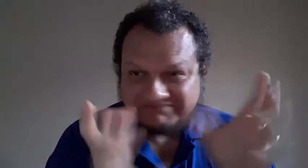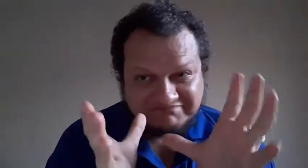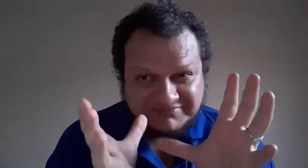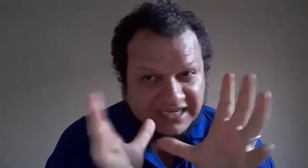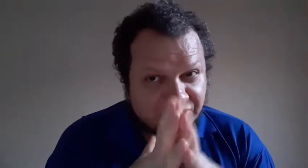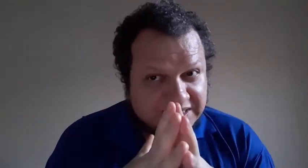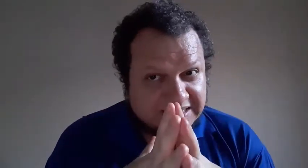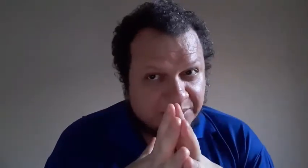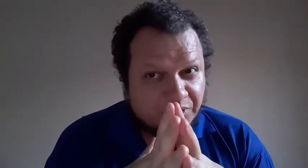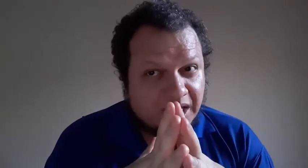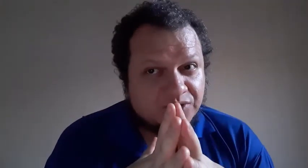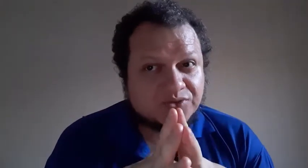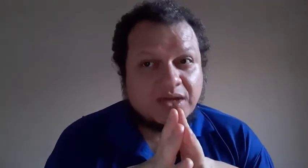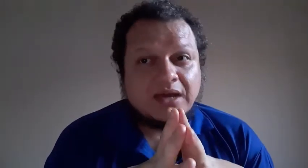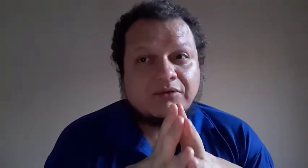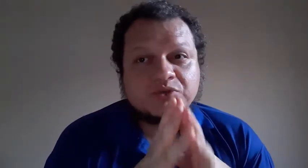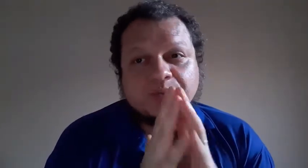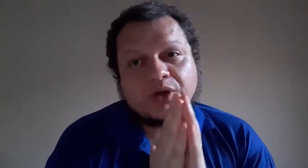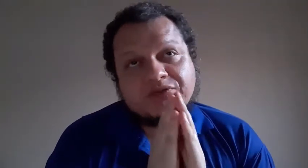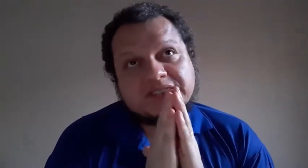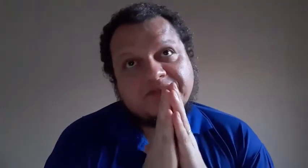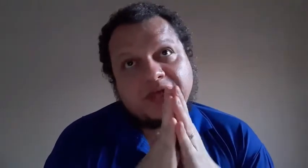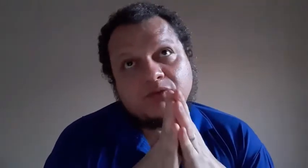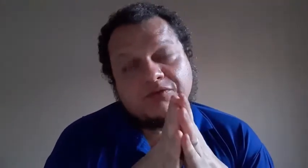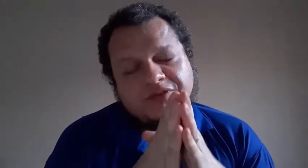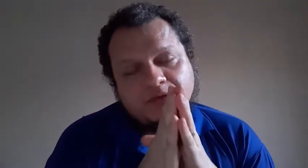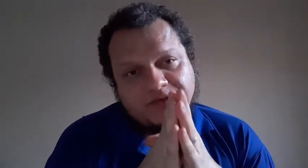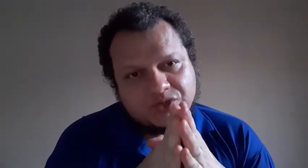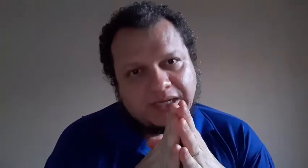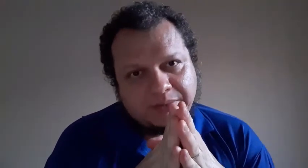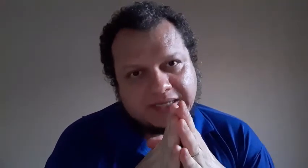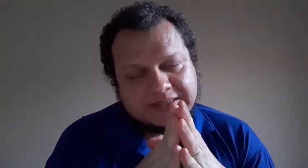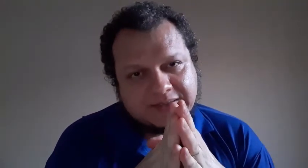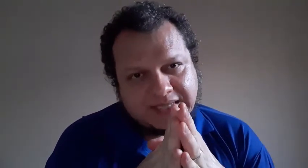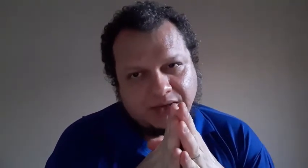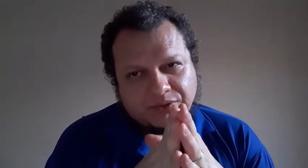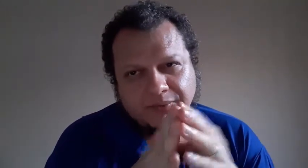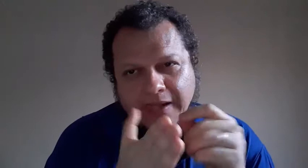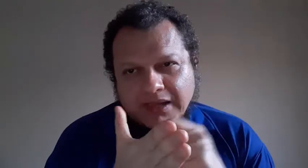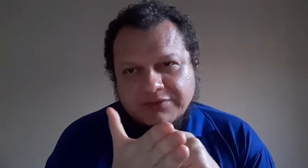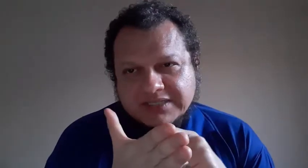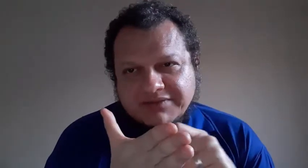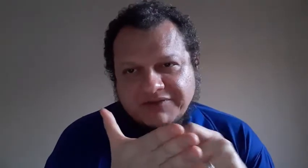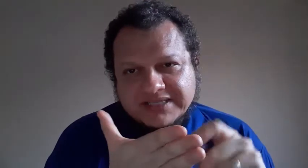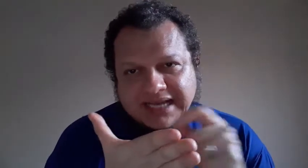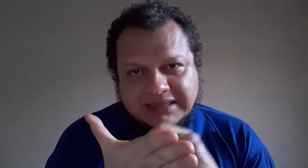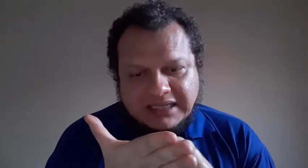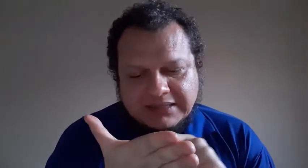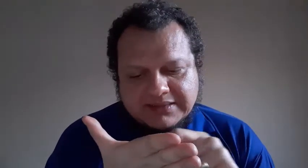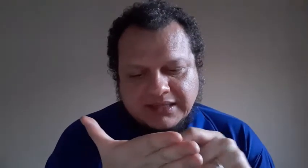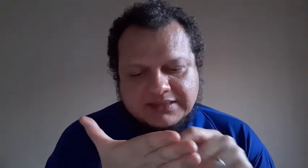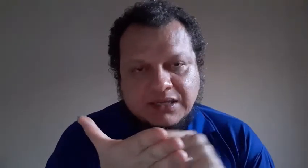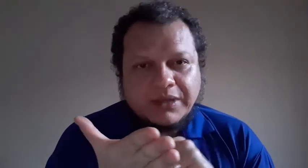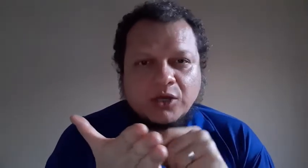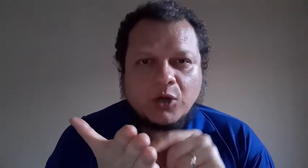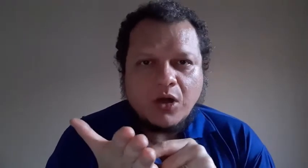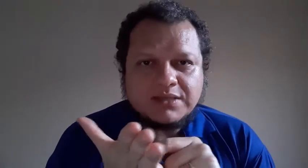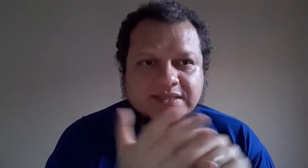Será que vocês lembram o que é isso? Vamos supor que você venha ver um vídeo em libras, certo? E você vai fazer a transcrição em glosa,